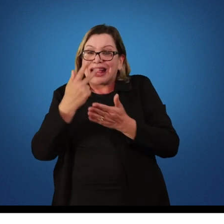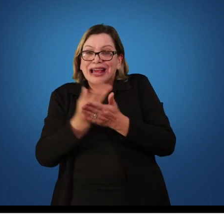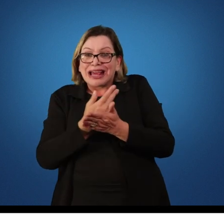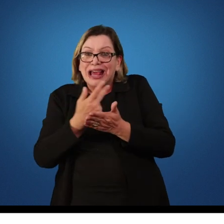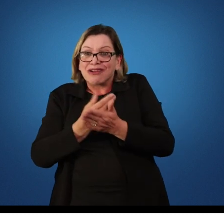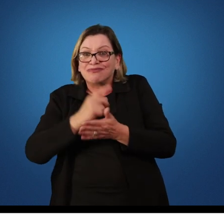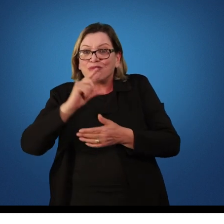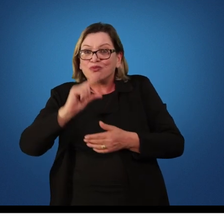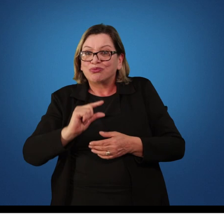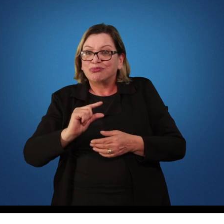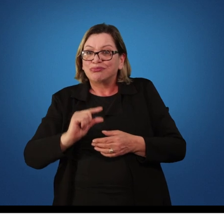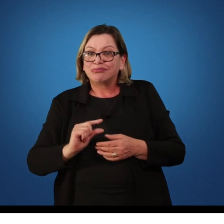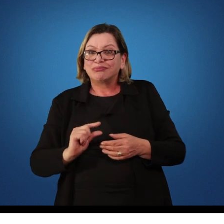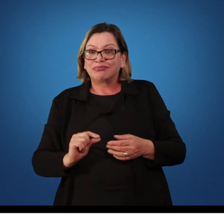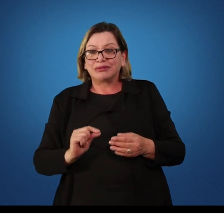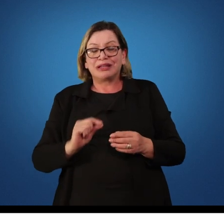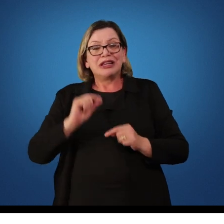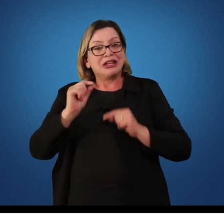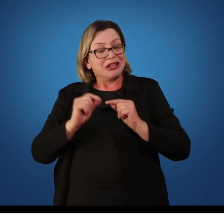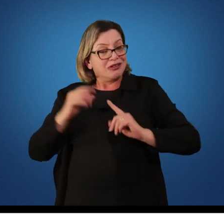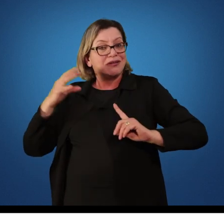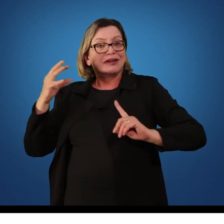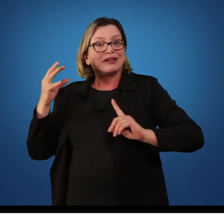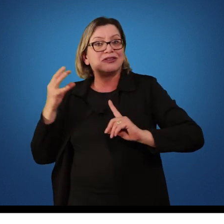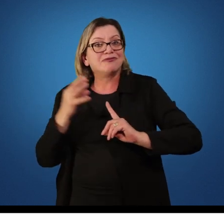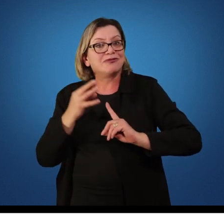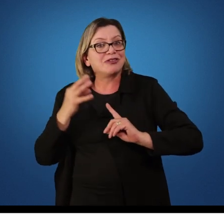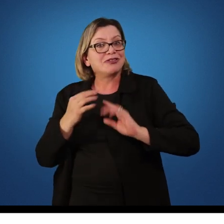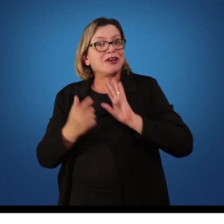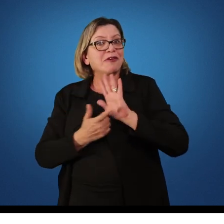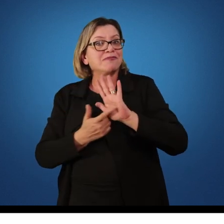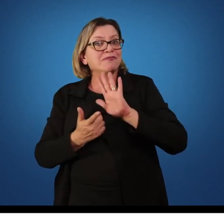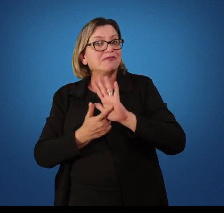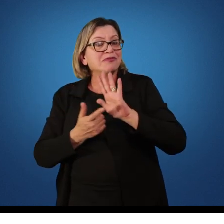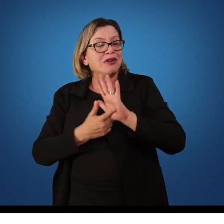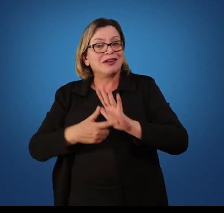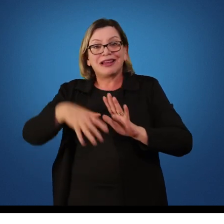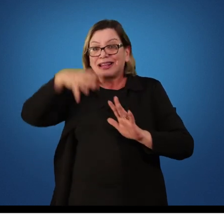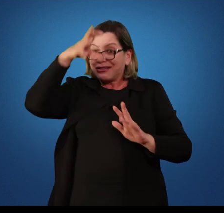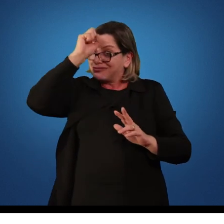E isso infere que o processo de aprendizagem está ocorrendo.